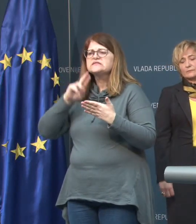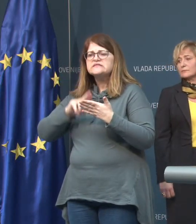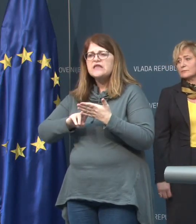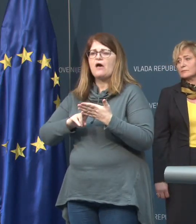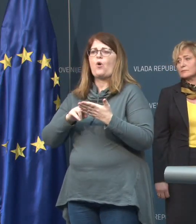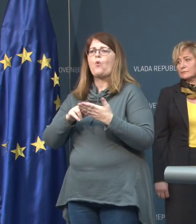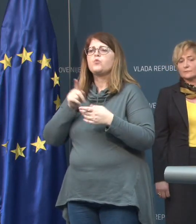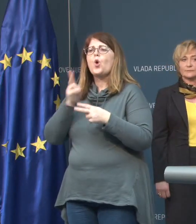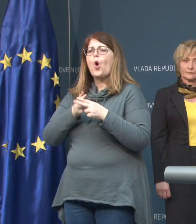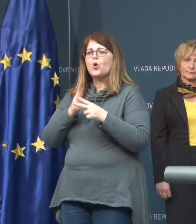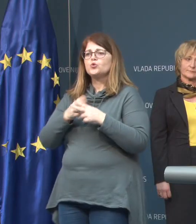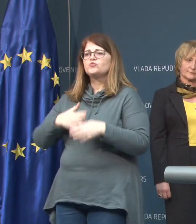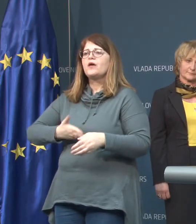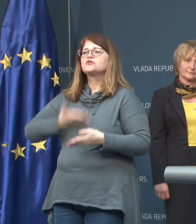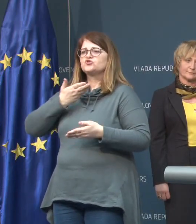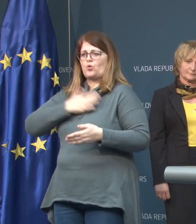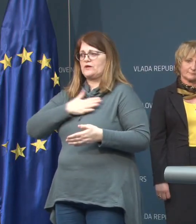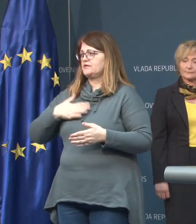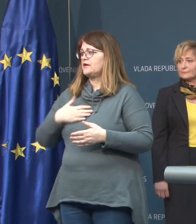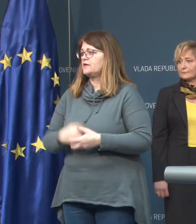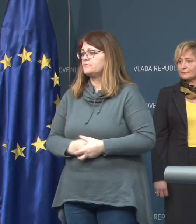kliničnih znakov kužbe z gornjih dihal.